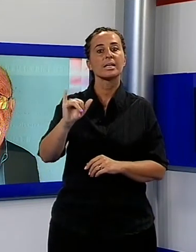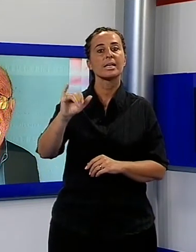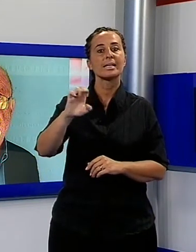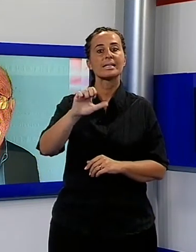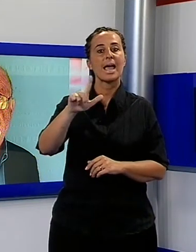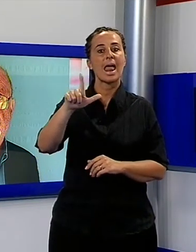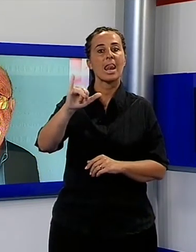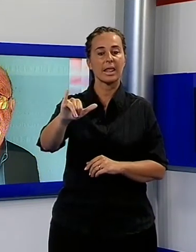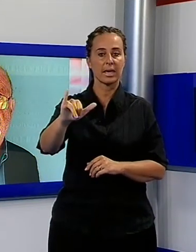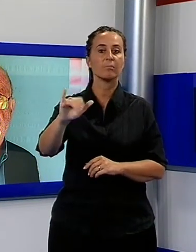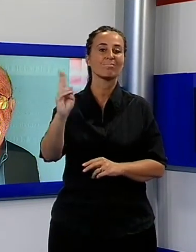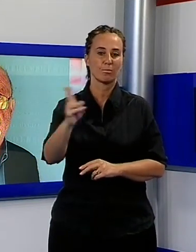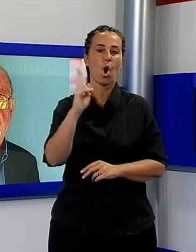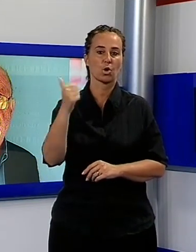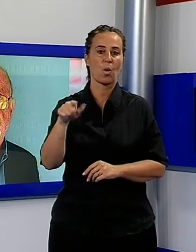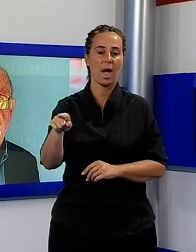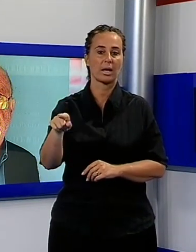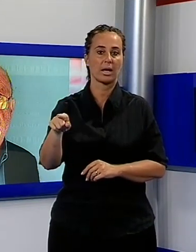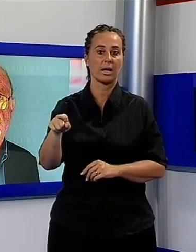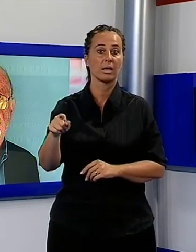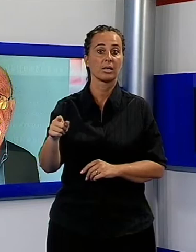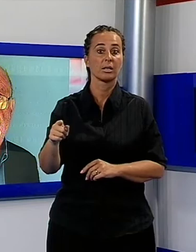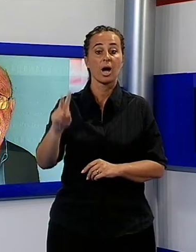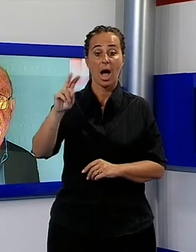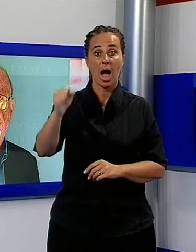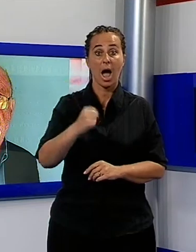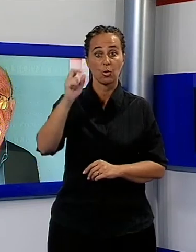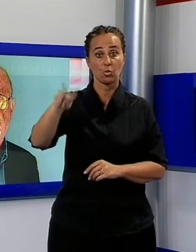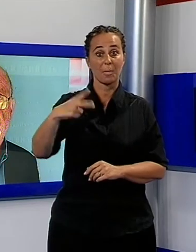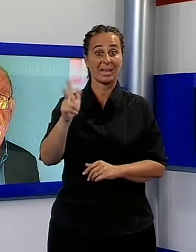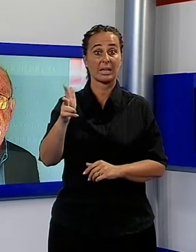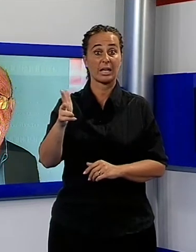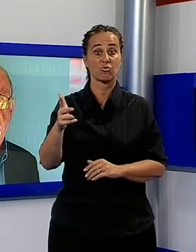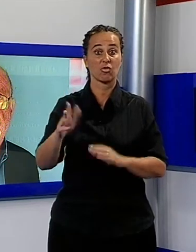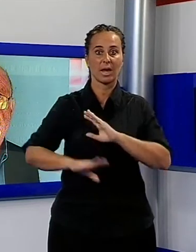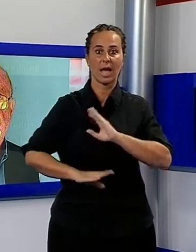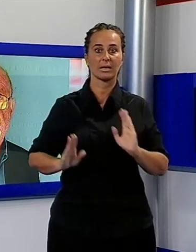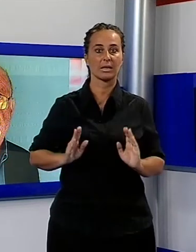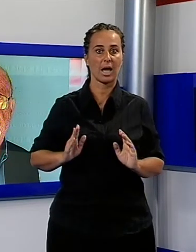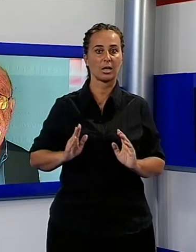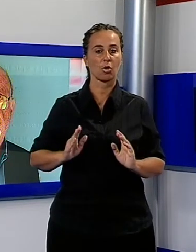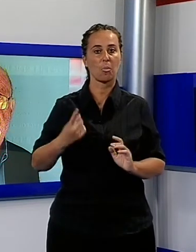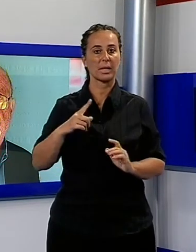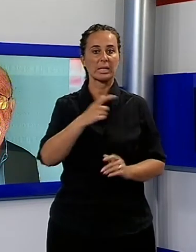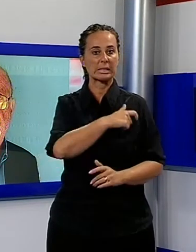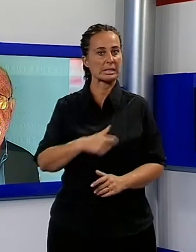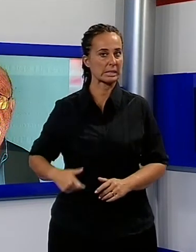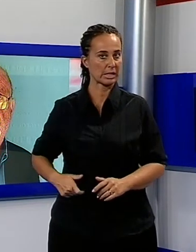della vita politica versiliese, candidato a sindaco nel 2013, a lungo segretario della Confesercenti Versilia, della